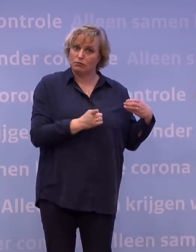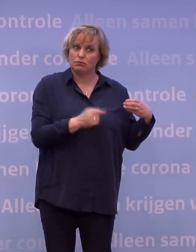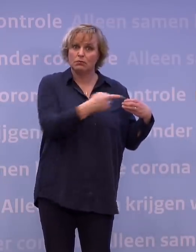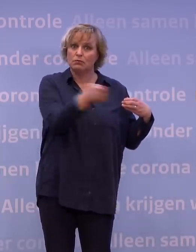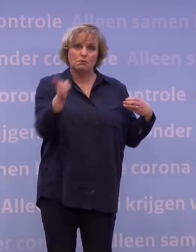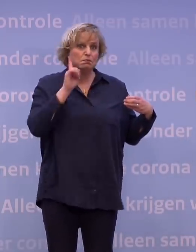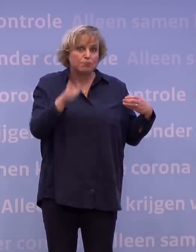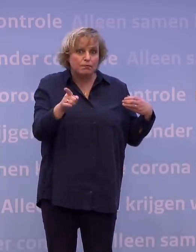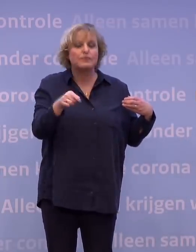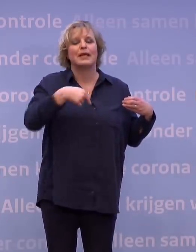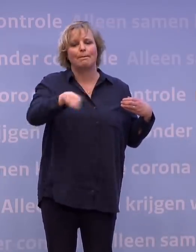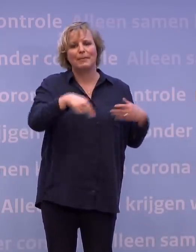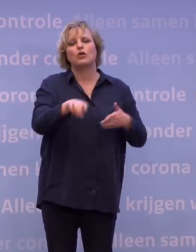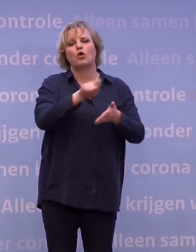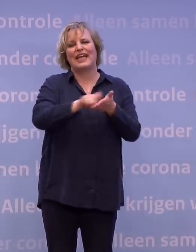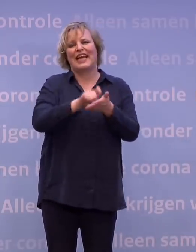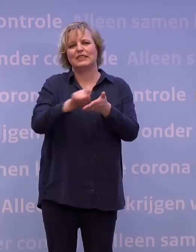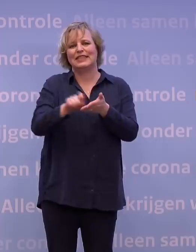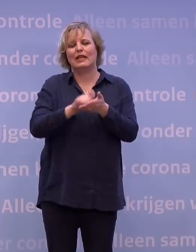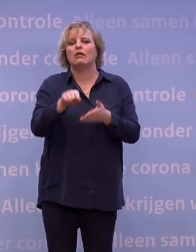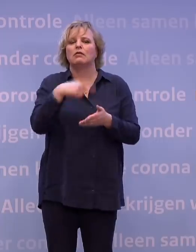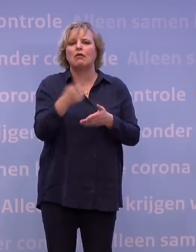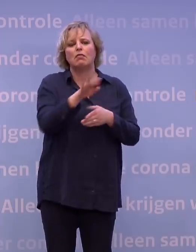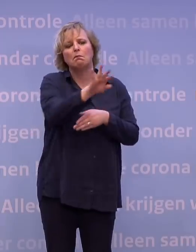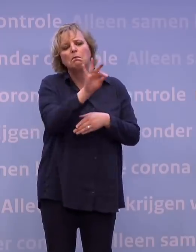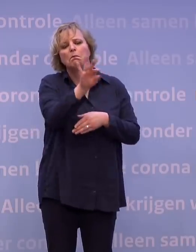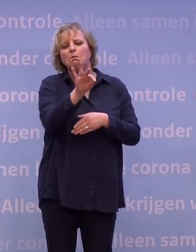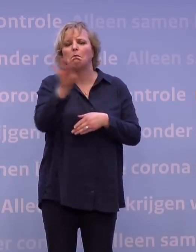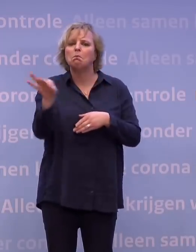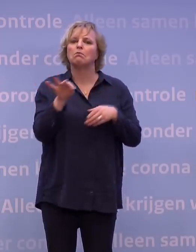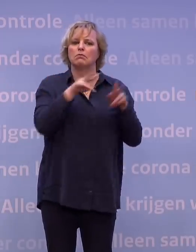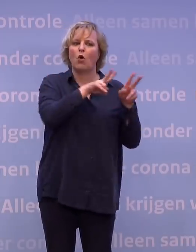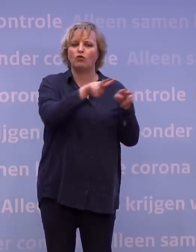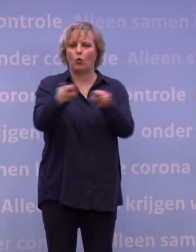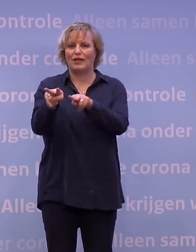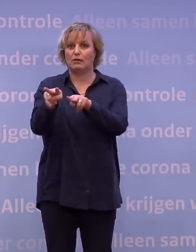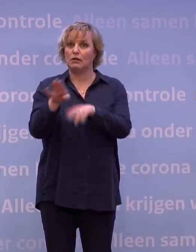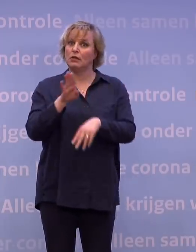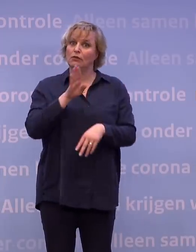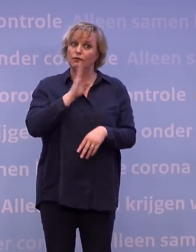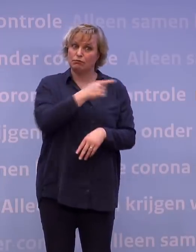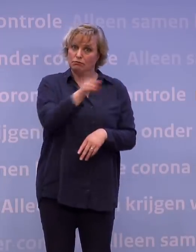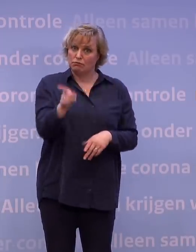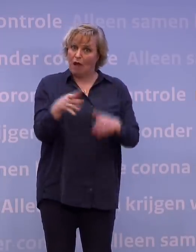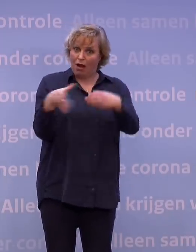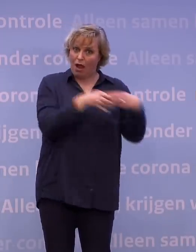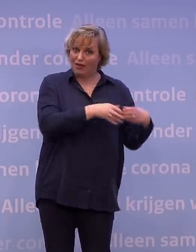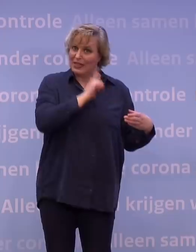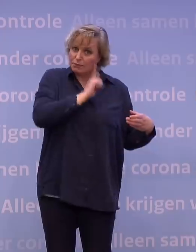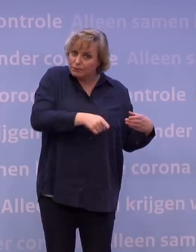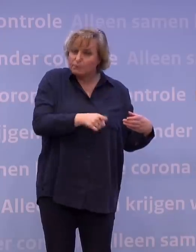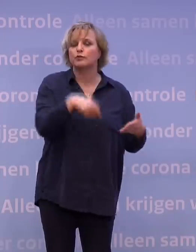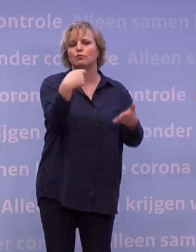binnenkort registreren en via steekproeven controleren. En houden ze zich niet aan de quarantaine, dan krijgen ze een boete.